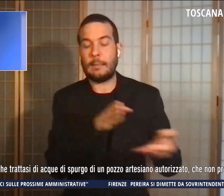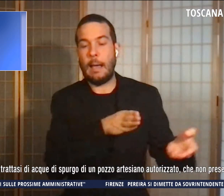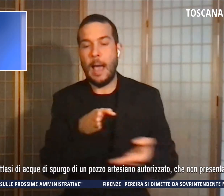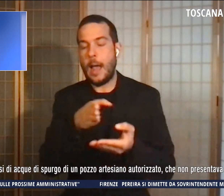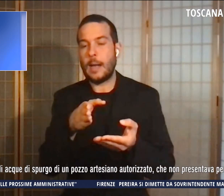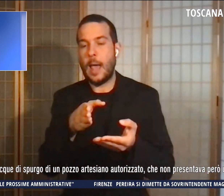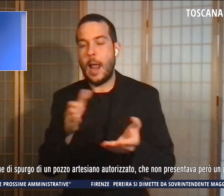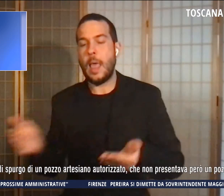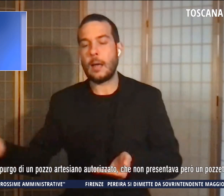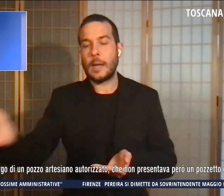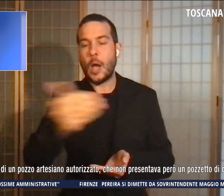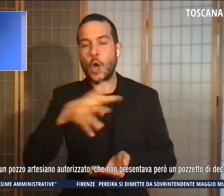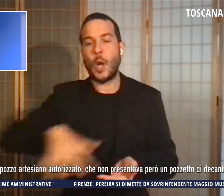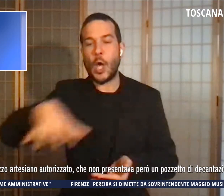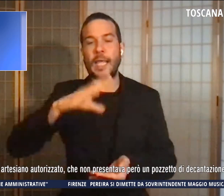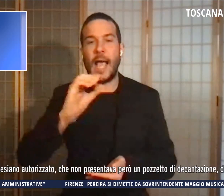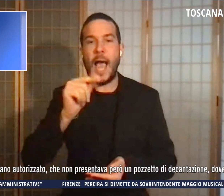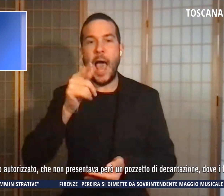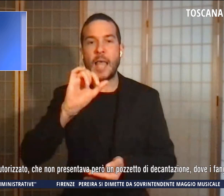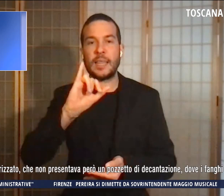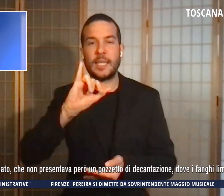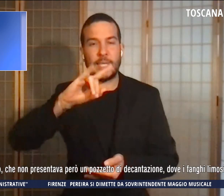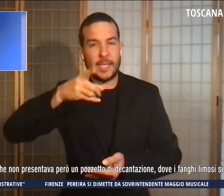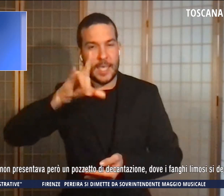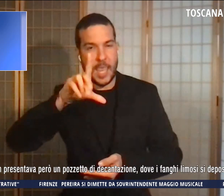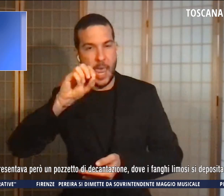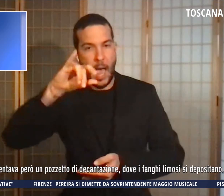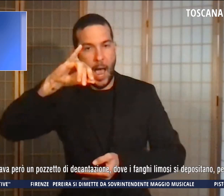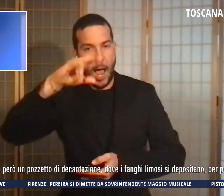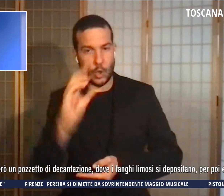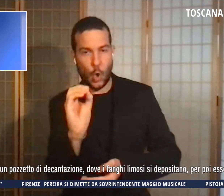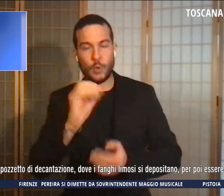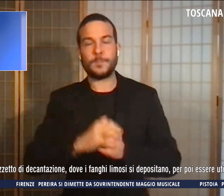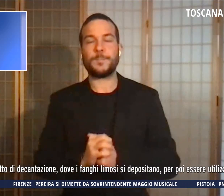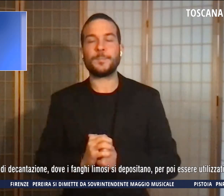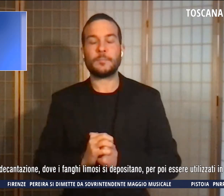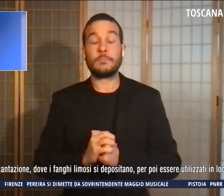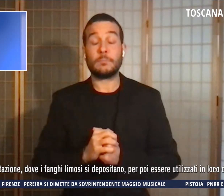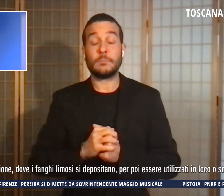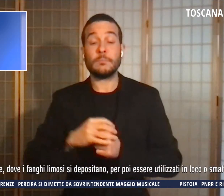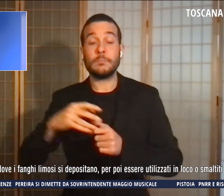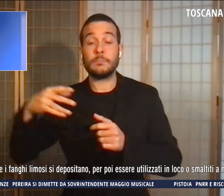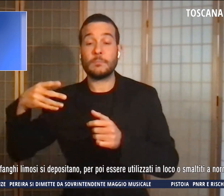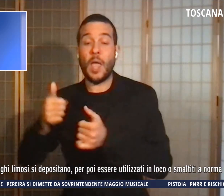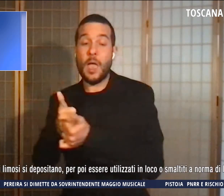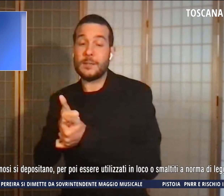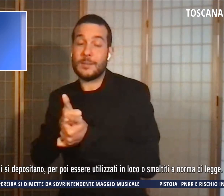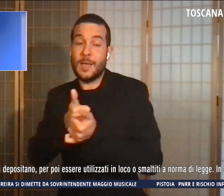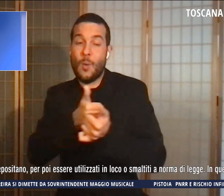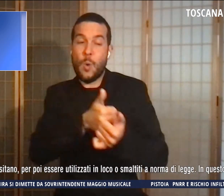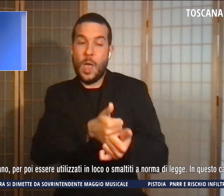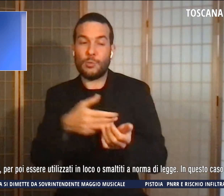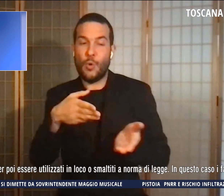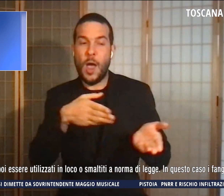Catigliano. Seguendo il corso di questo canale i carabinieri forestali hanno trovato un tubo